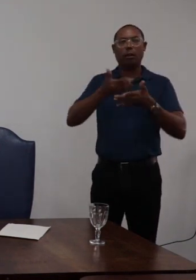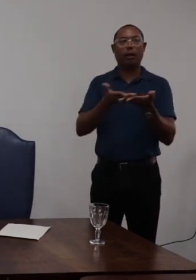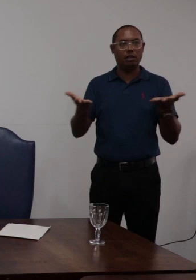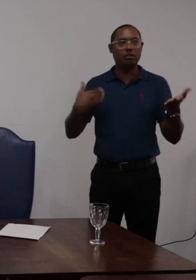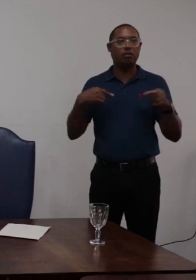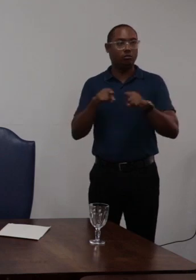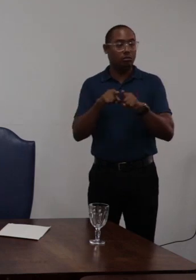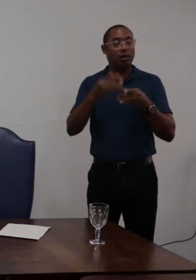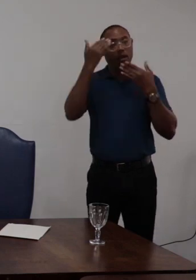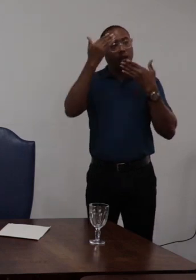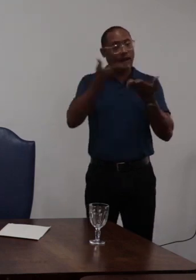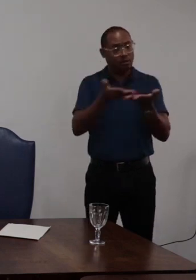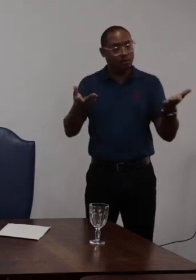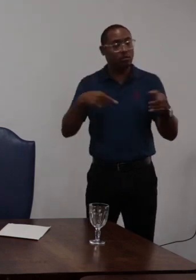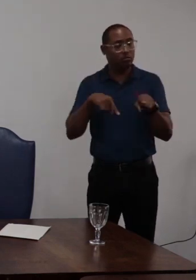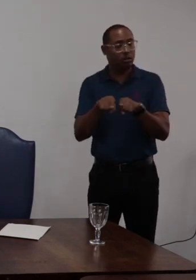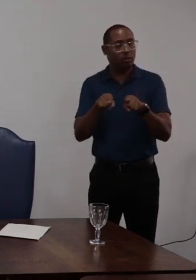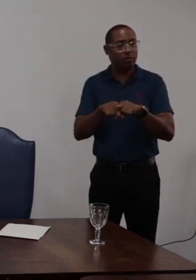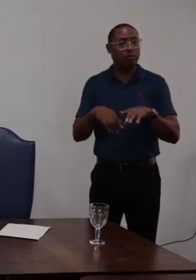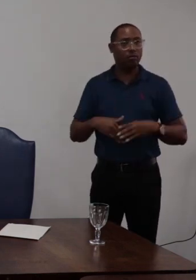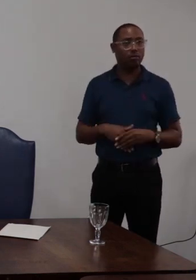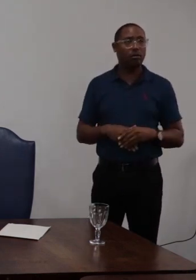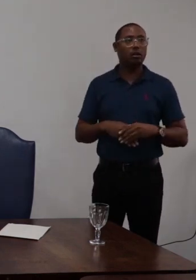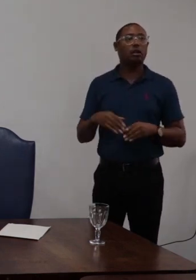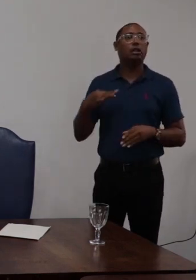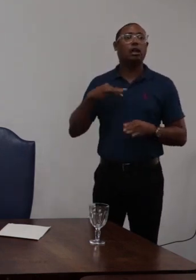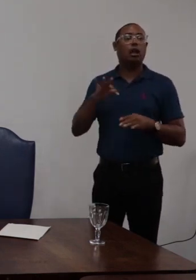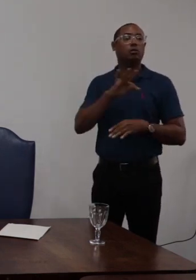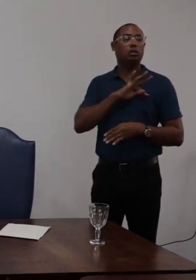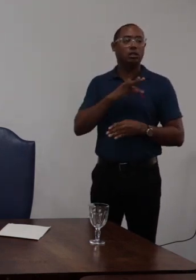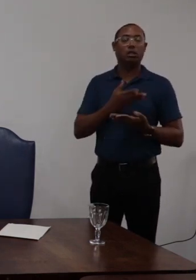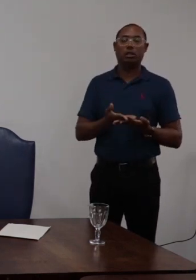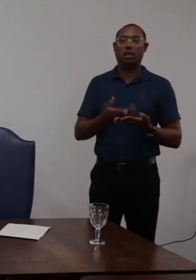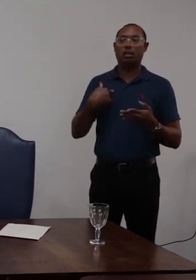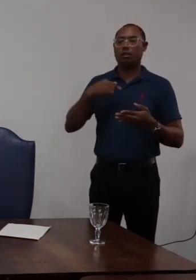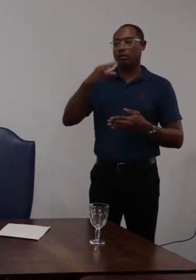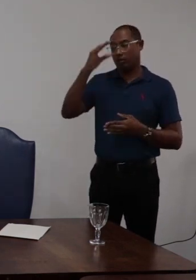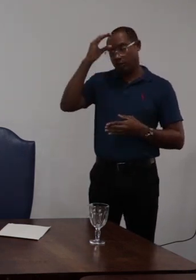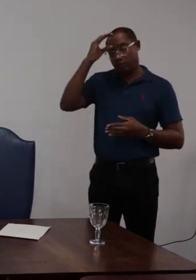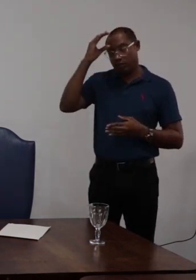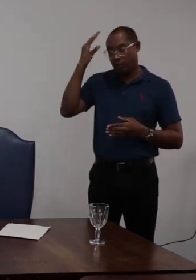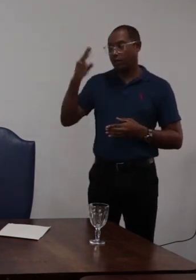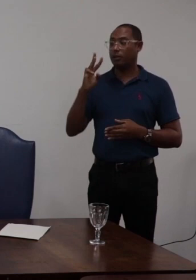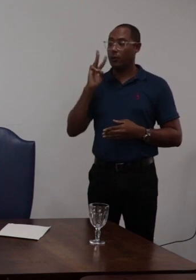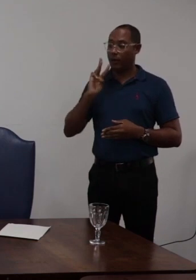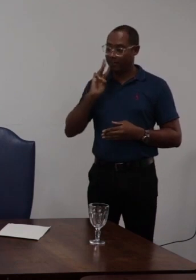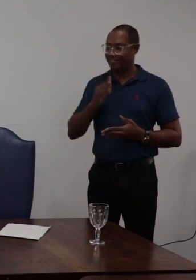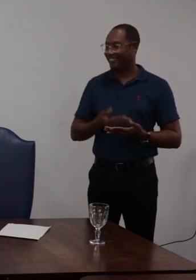sessão agradecer aqui aos servidores Charlson e Wellington